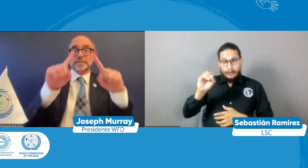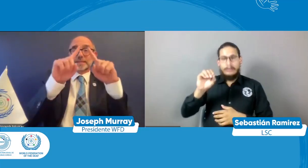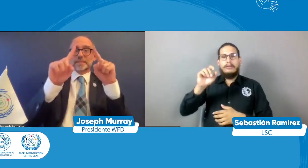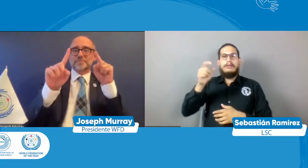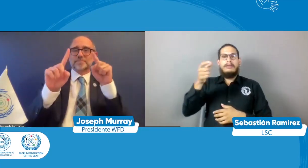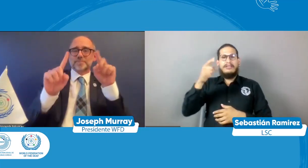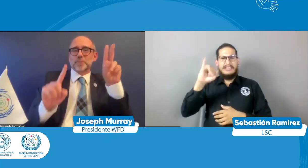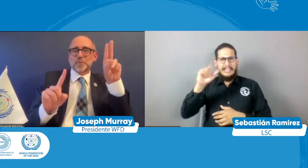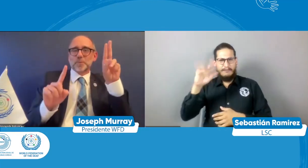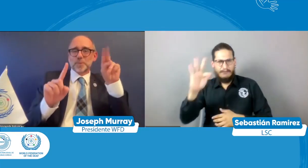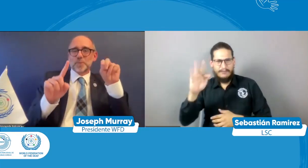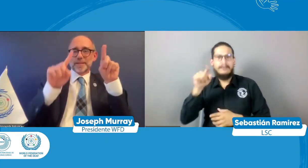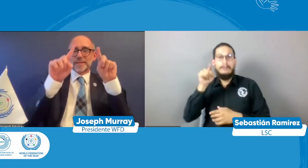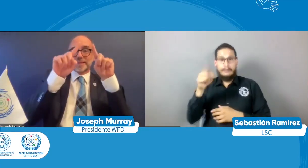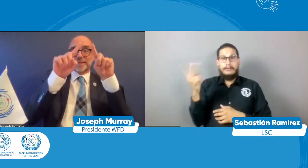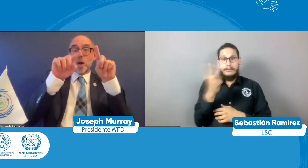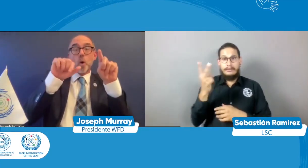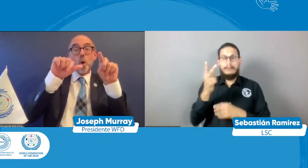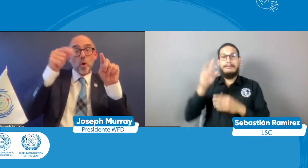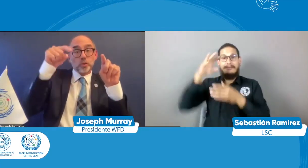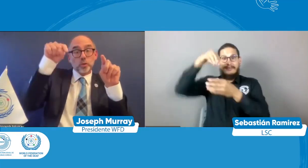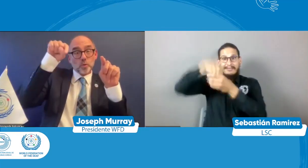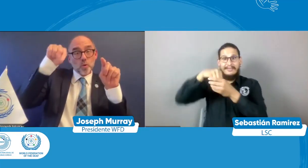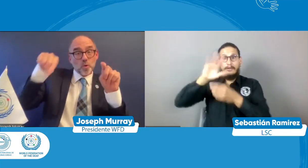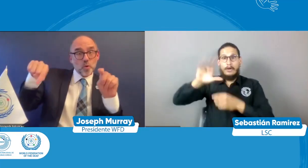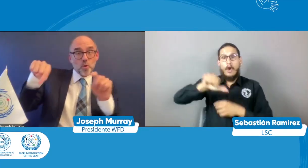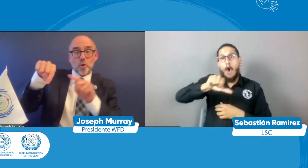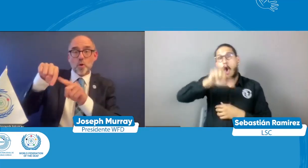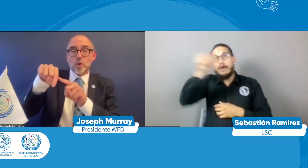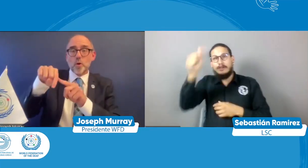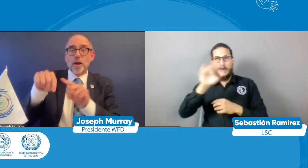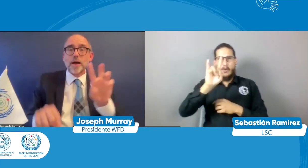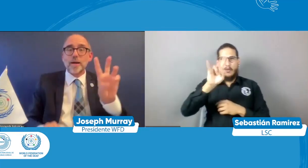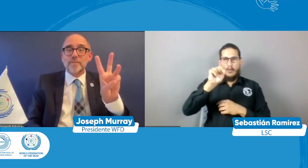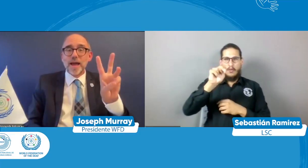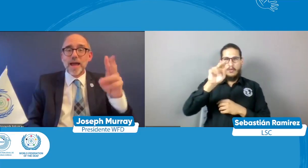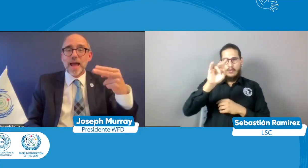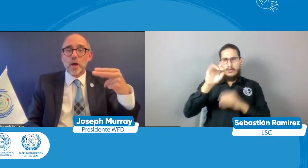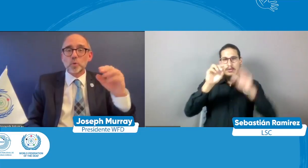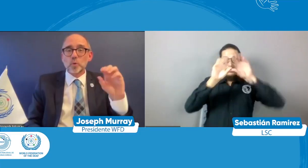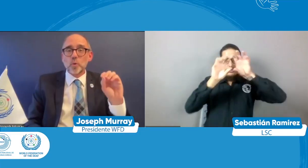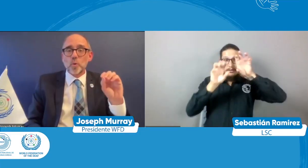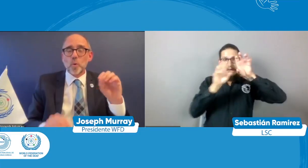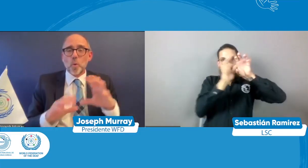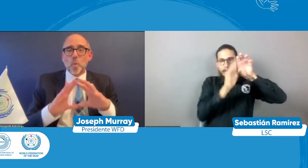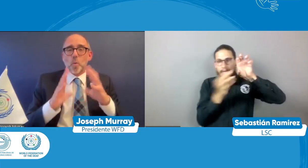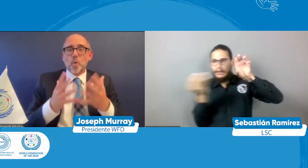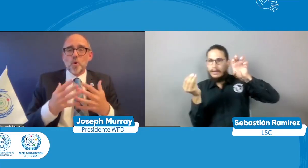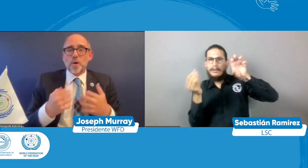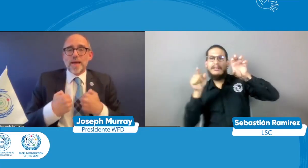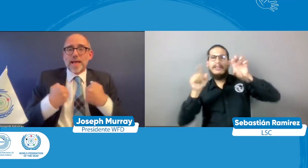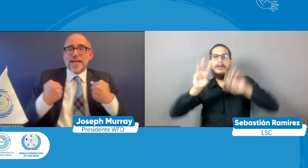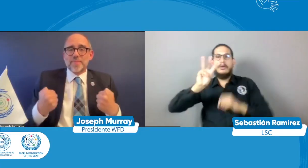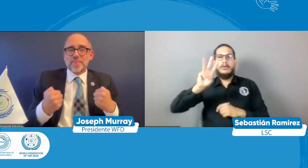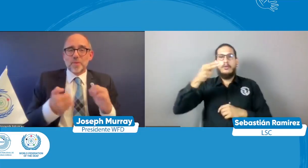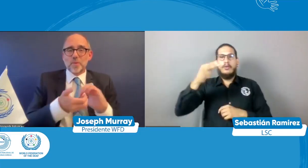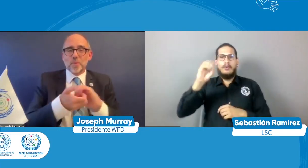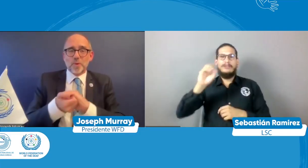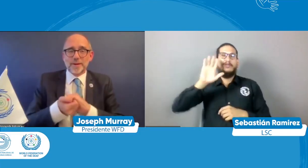y permite que trabajemos tanto con la UNESCO UNICEF y